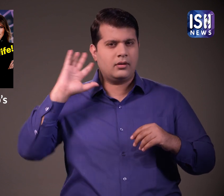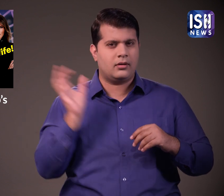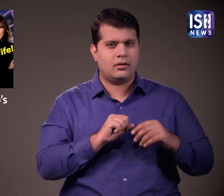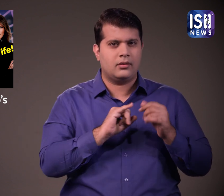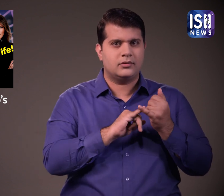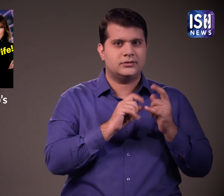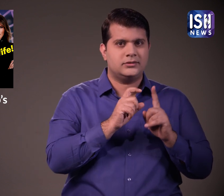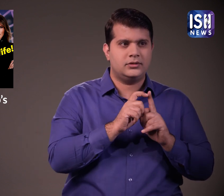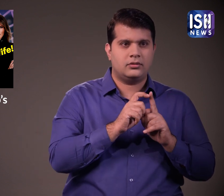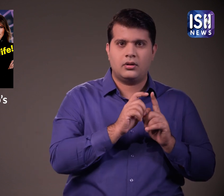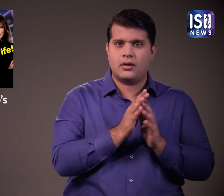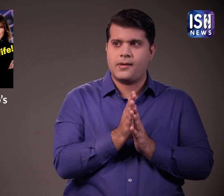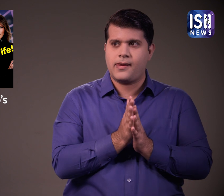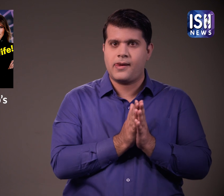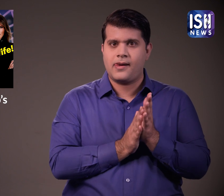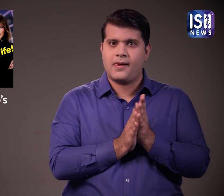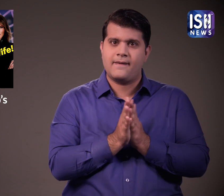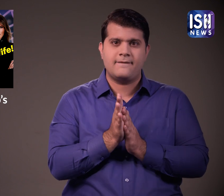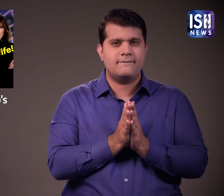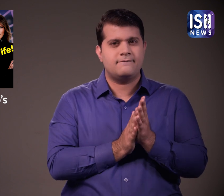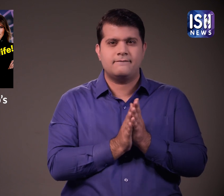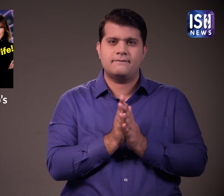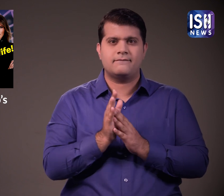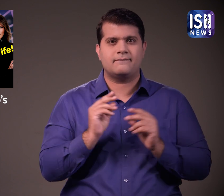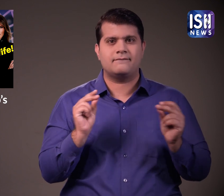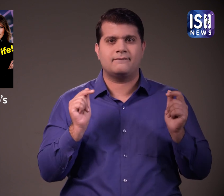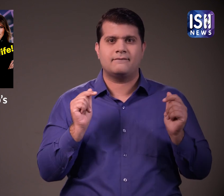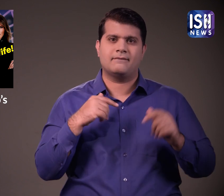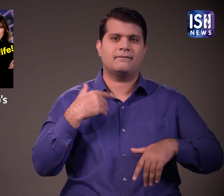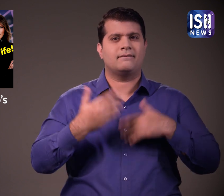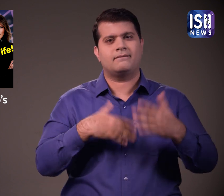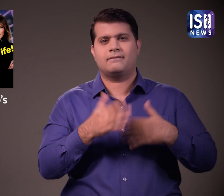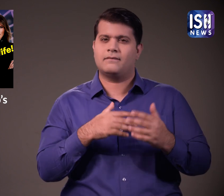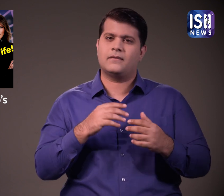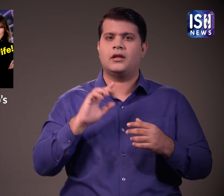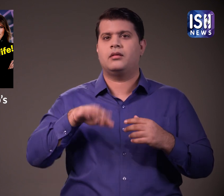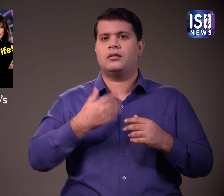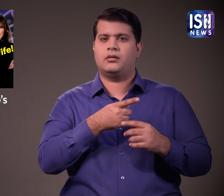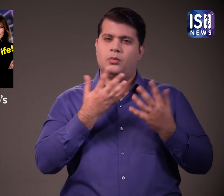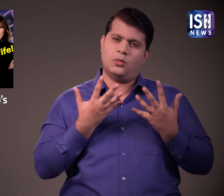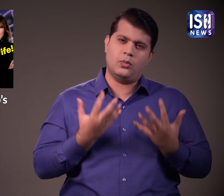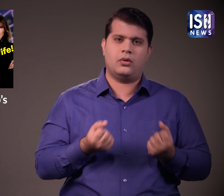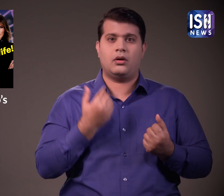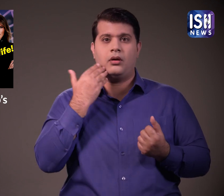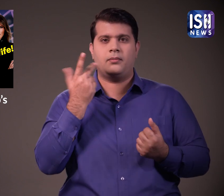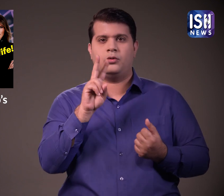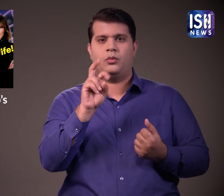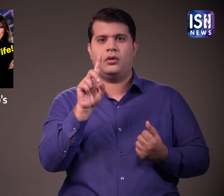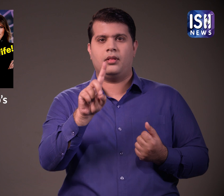इससे स्टॉमी को ट्रम्प के साथ अपने संबन का लाब उठाने के लिए प्रेरिद किया 2011 में स्टॉमी ने